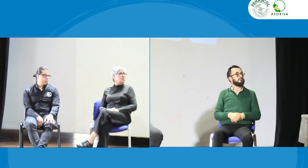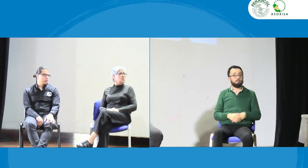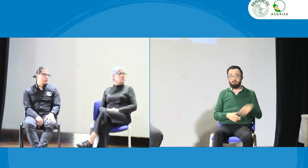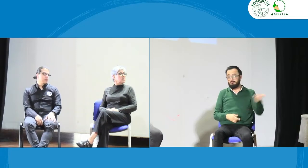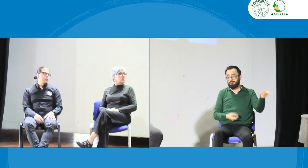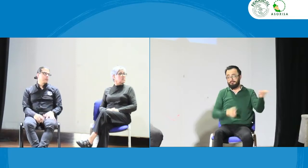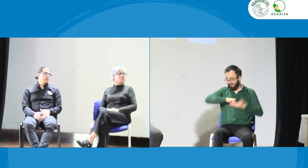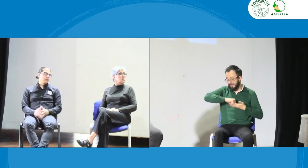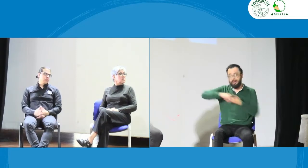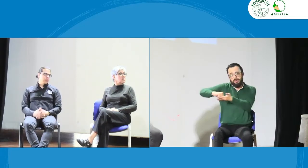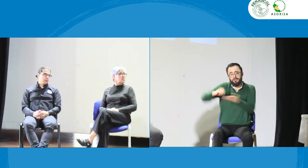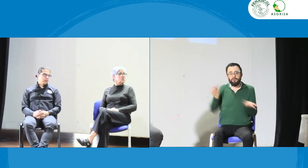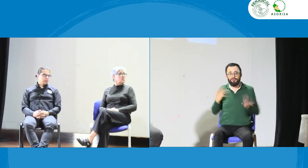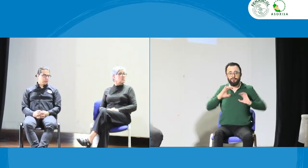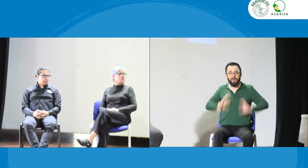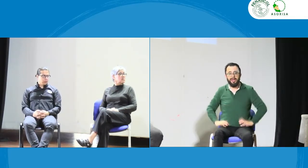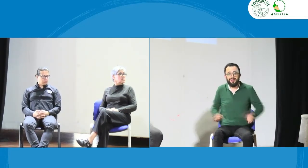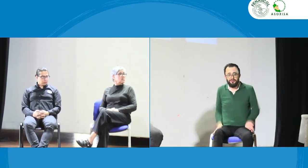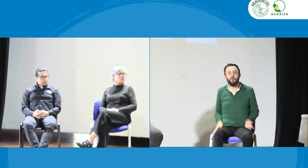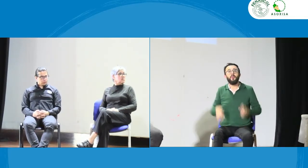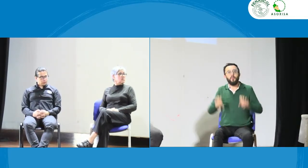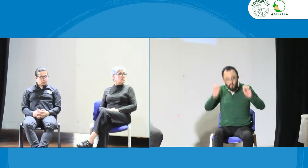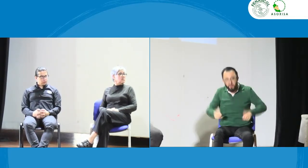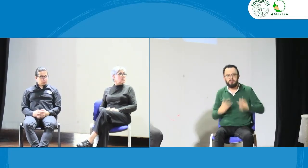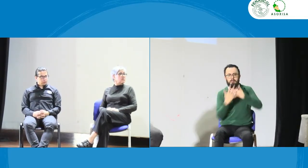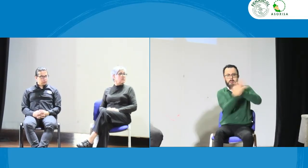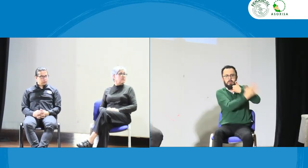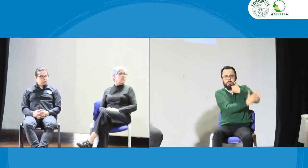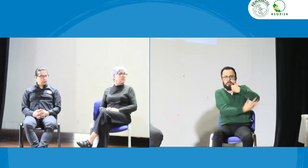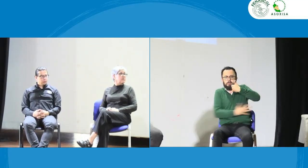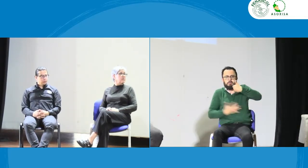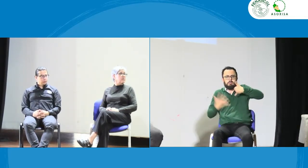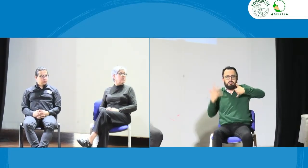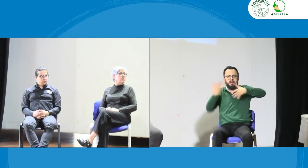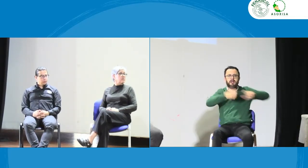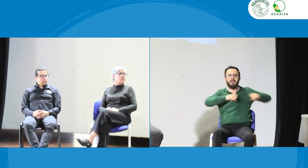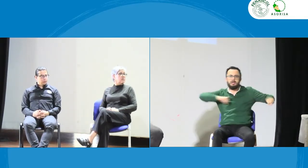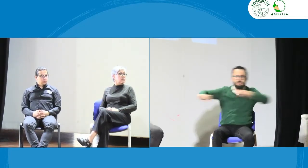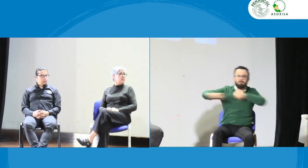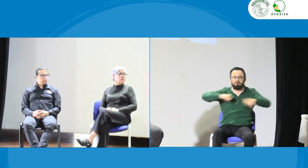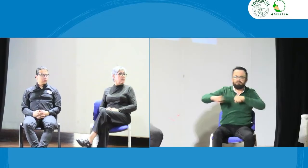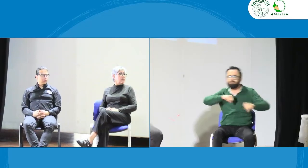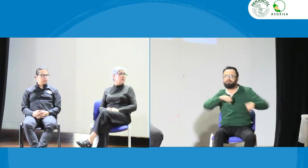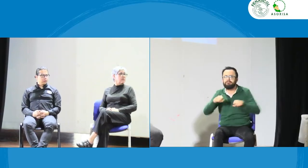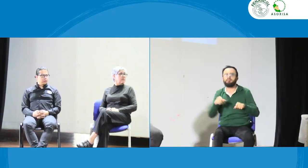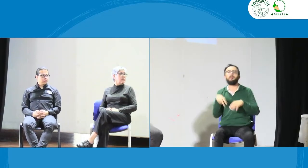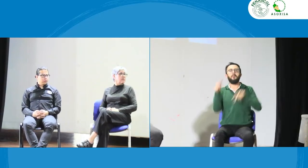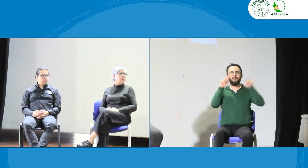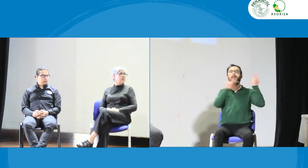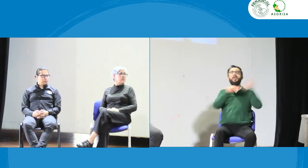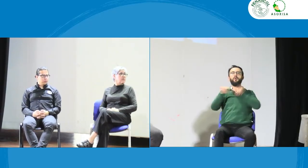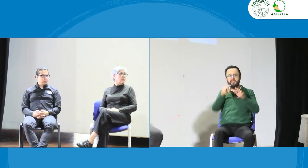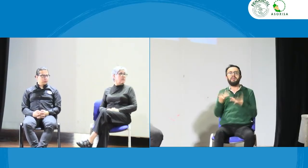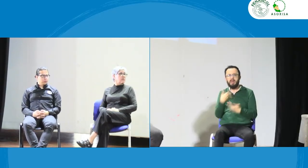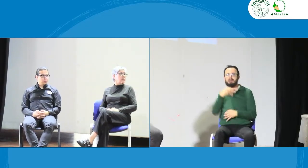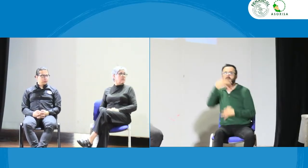tal para la alcaldía y claro es que esto es un estado social de derecho y son los derechos de la ciudadanía y se hace una